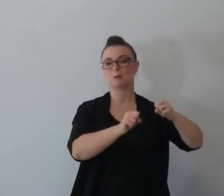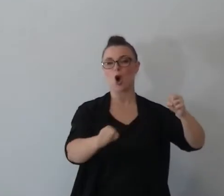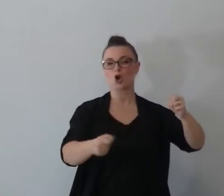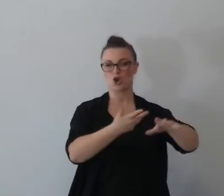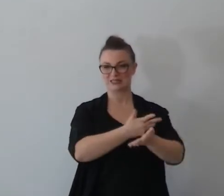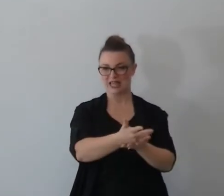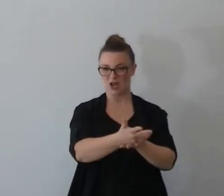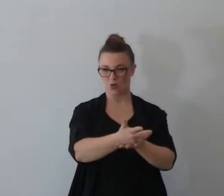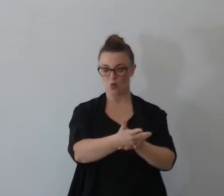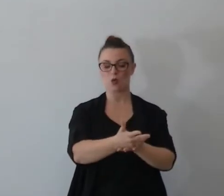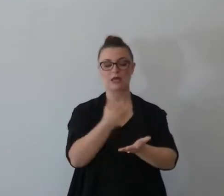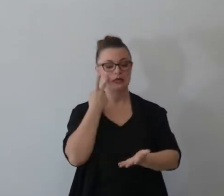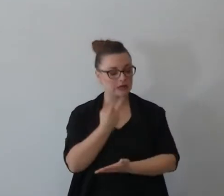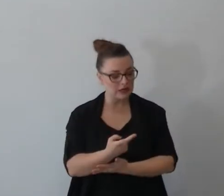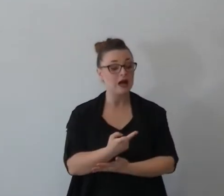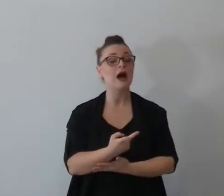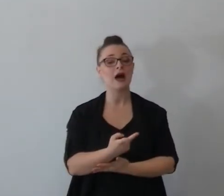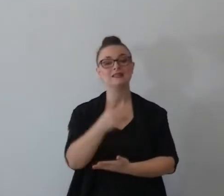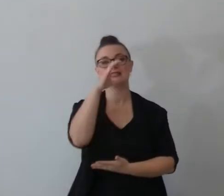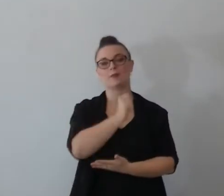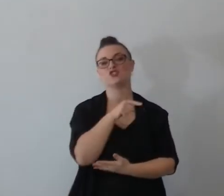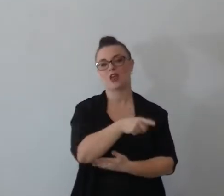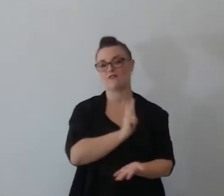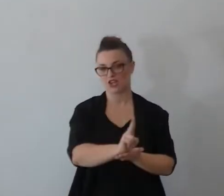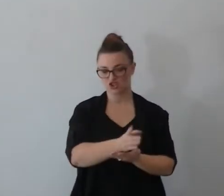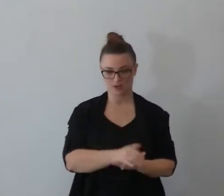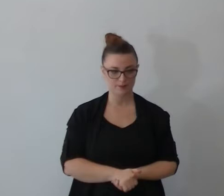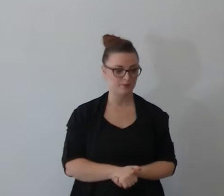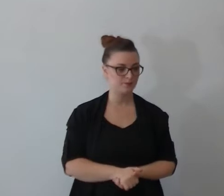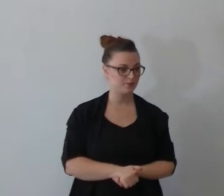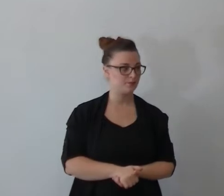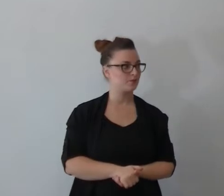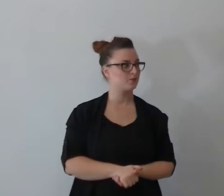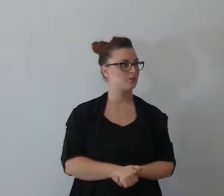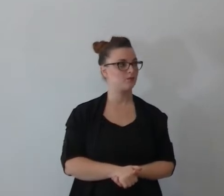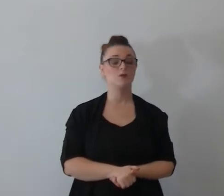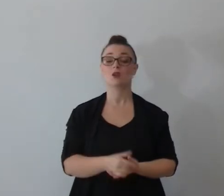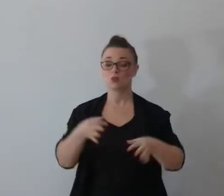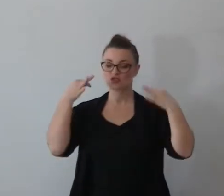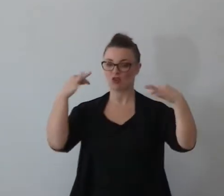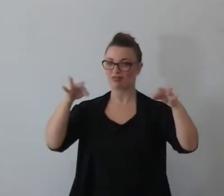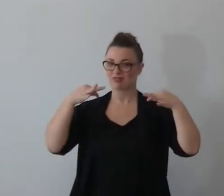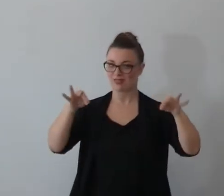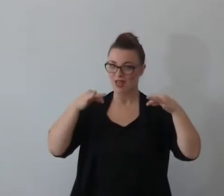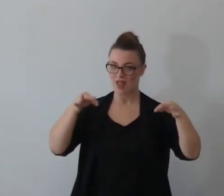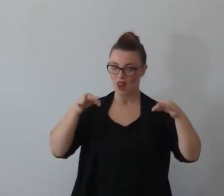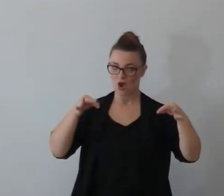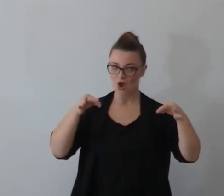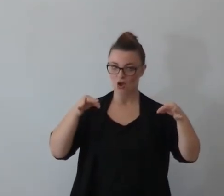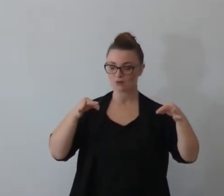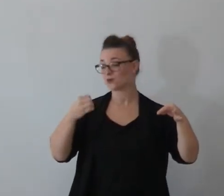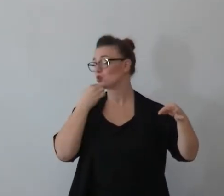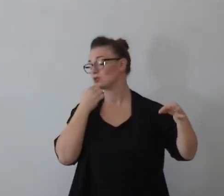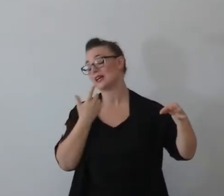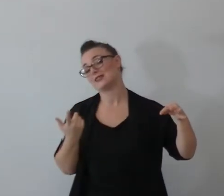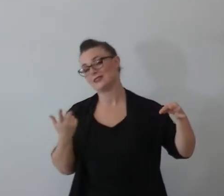rapporto sessuale con la tortura di me e la perdita di sangue e questo telo veniva se l'ho che era abbastanza